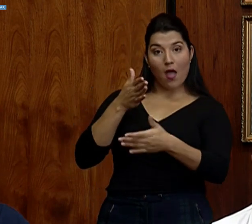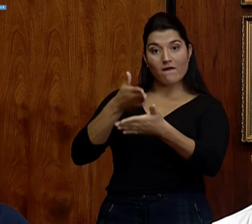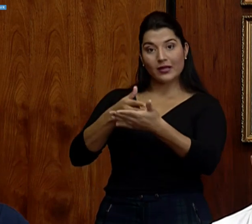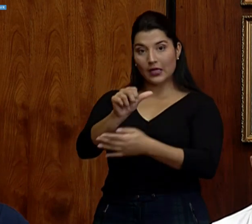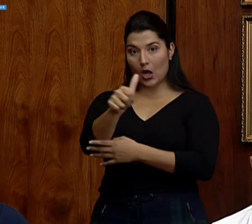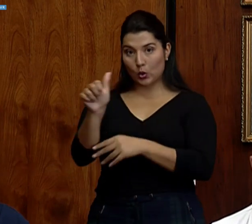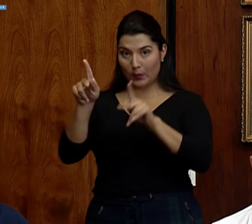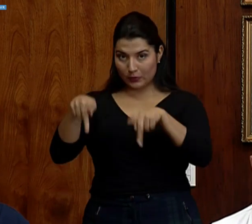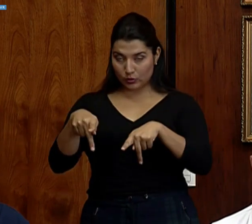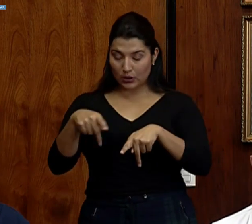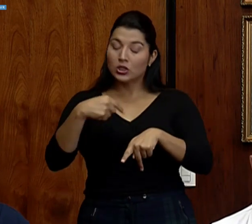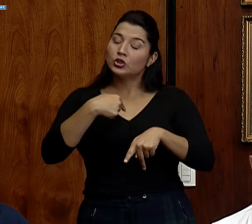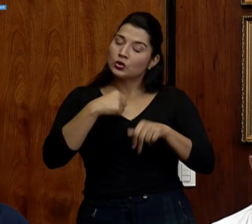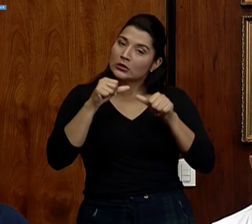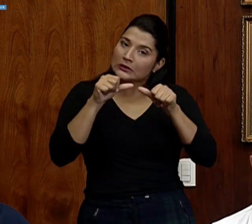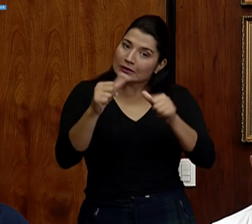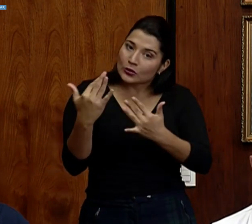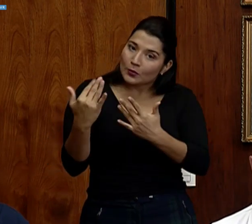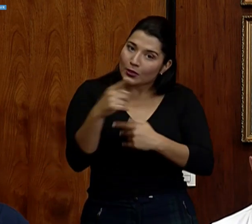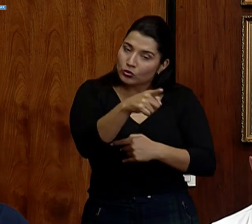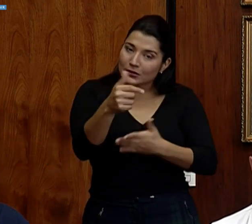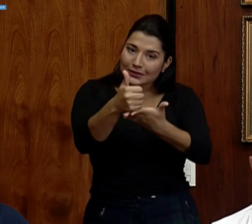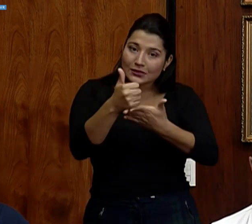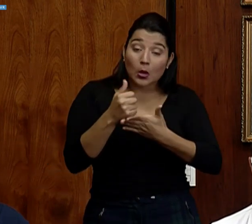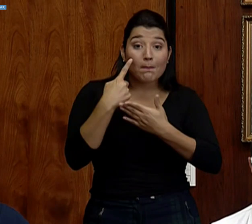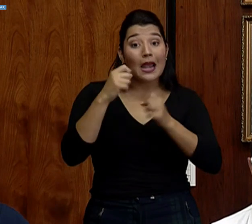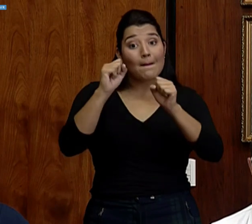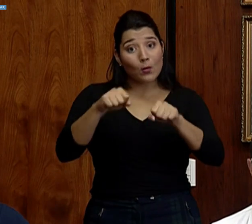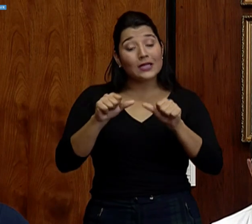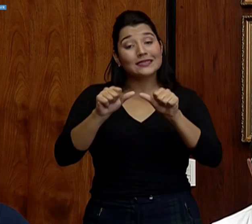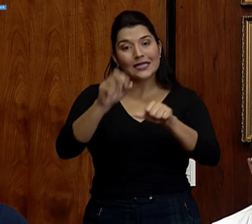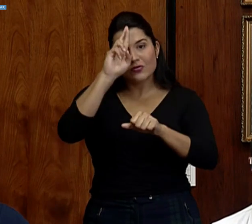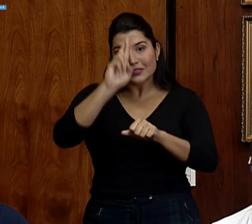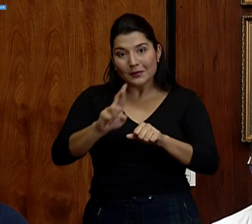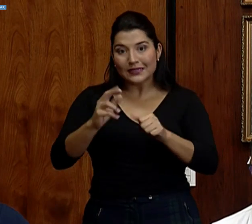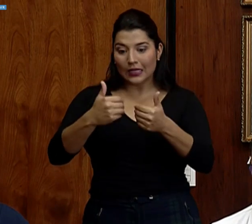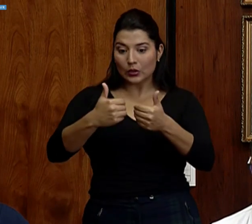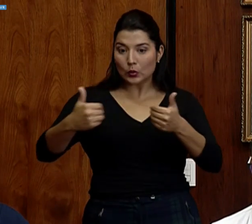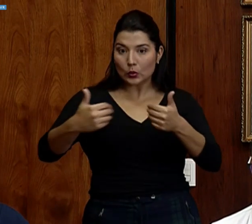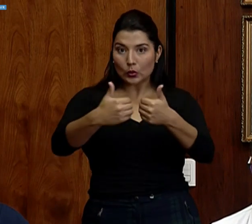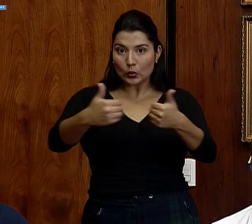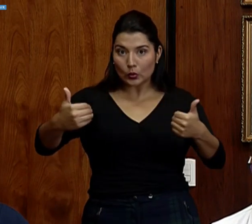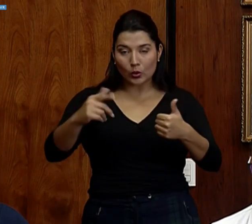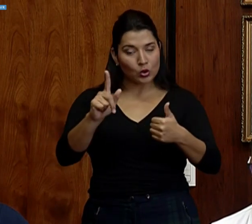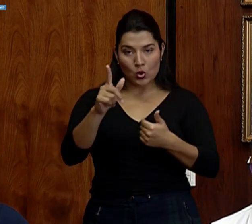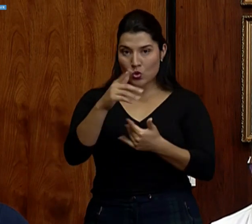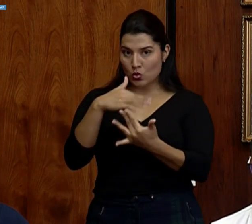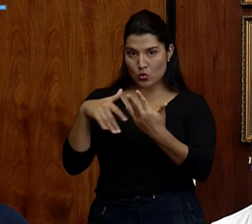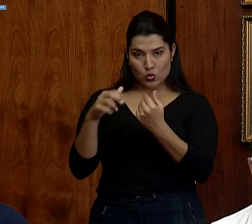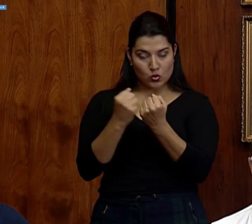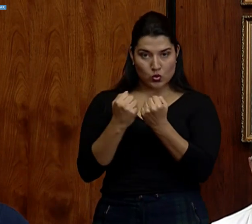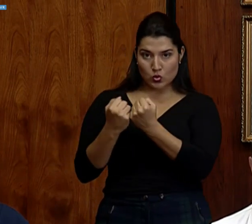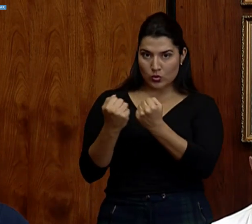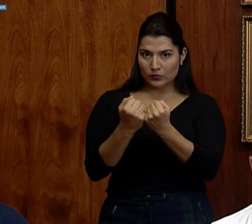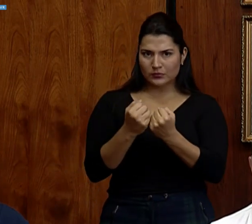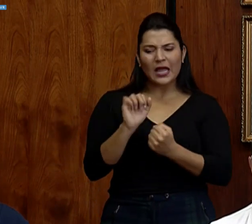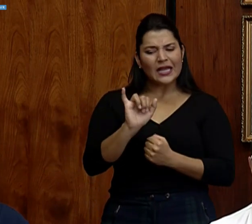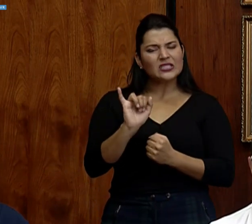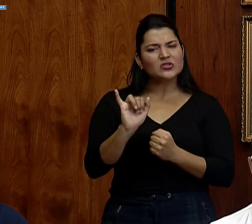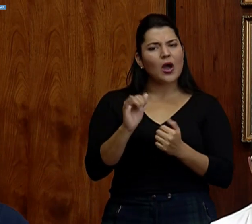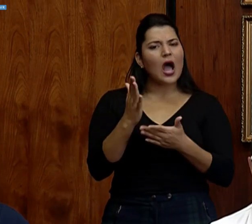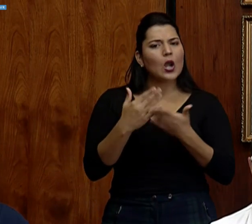todos y todas ustedes para que sigamos con esas medidas de distanciamiento social en la medida de lo posible, que eso va a pasar,